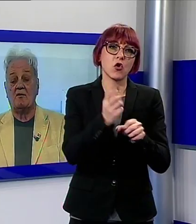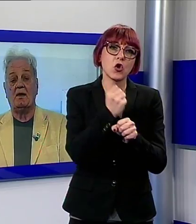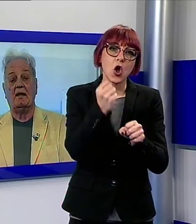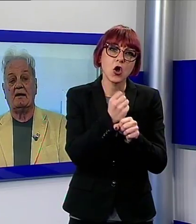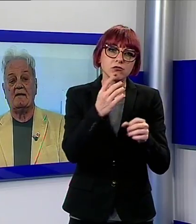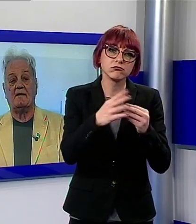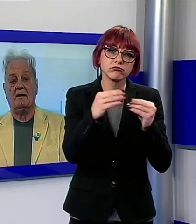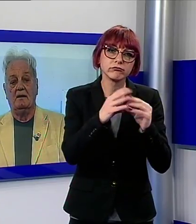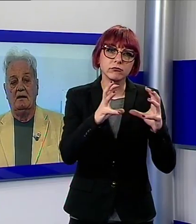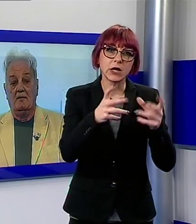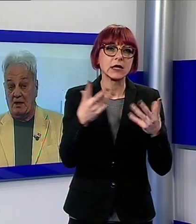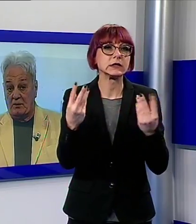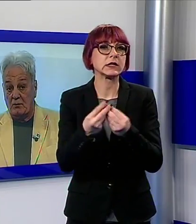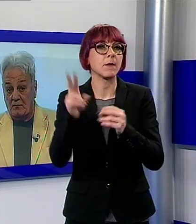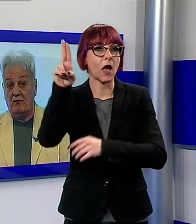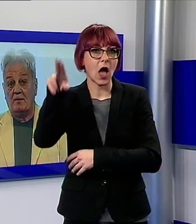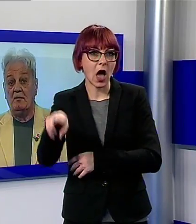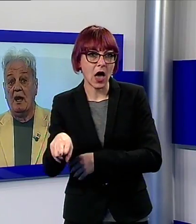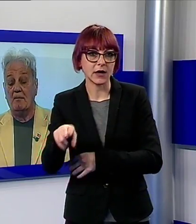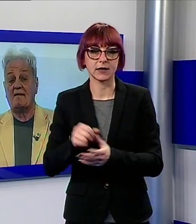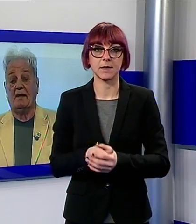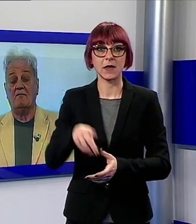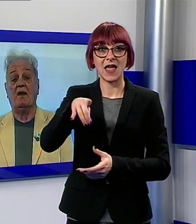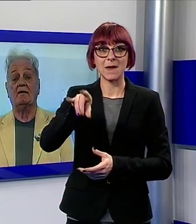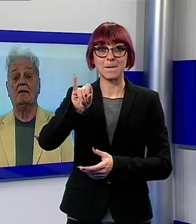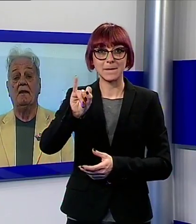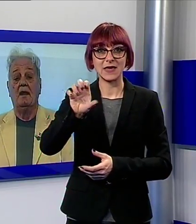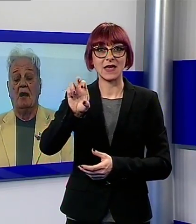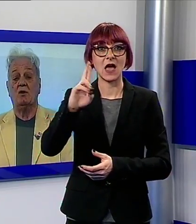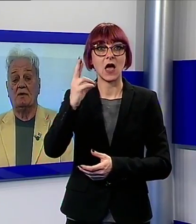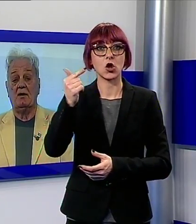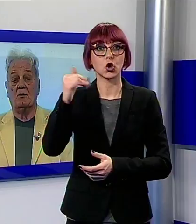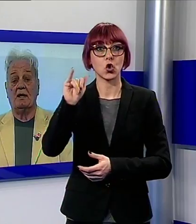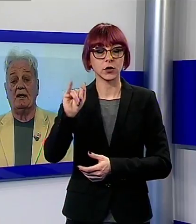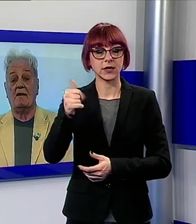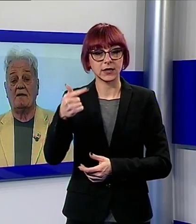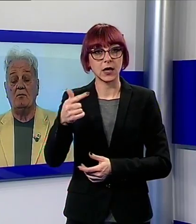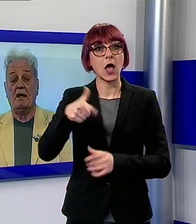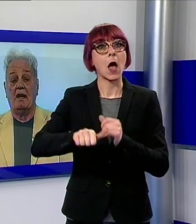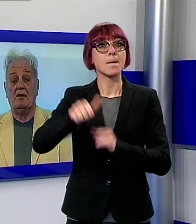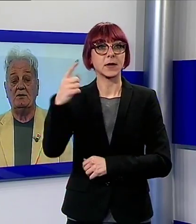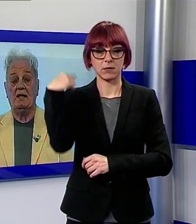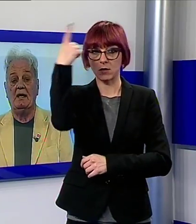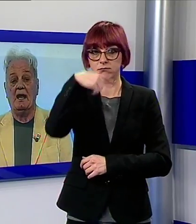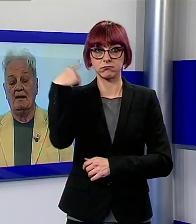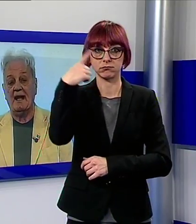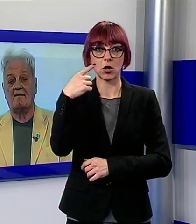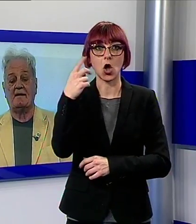suoi carristi Pierrot fu la prima maschera infatti a muovere gli occhi grazie a un meccanico della Darsena